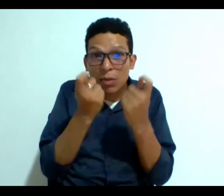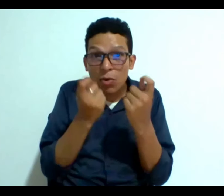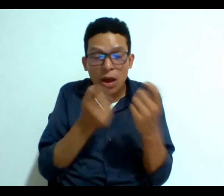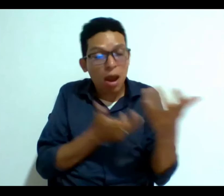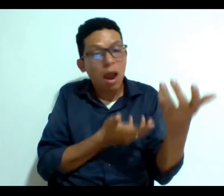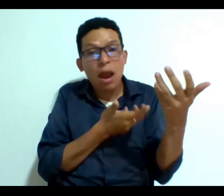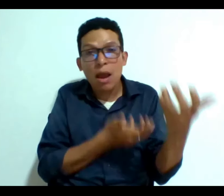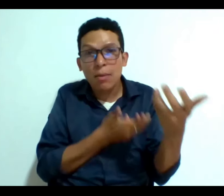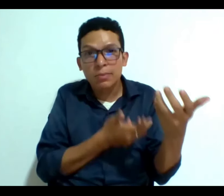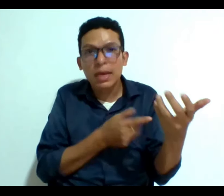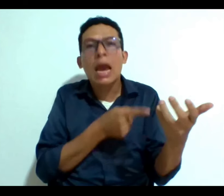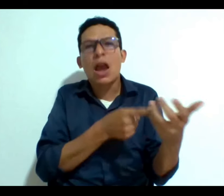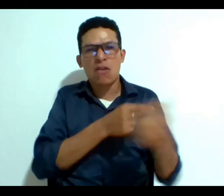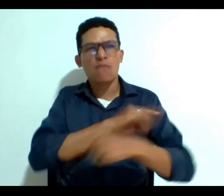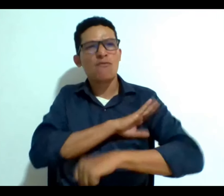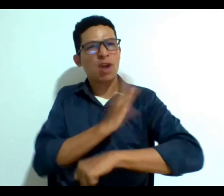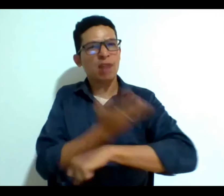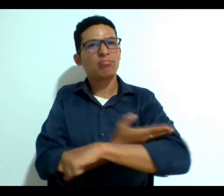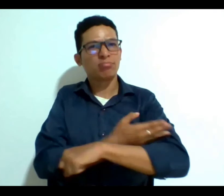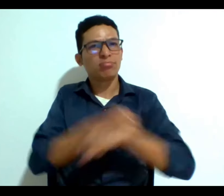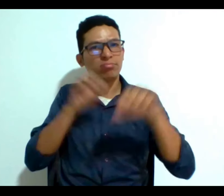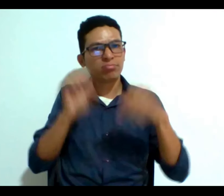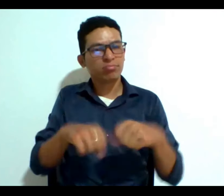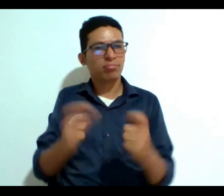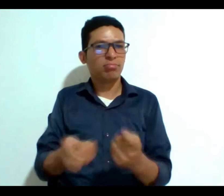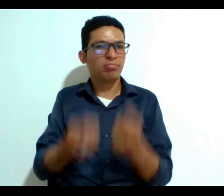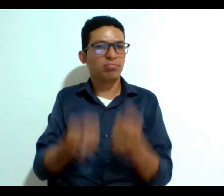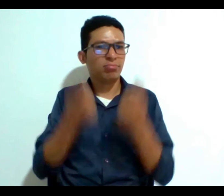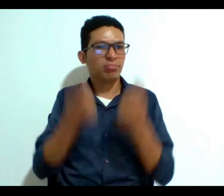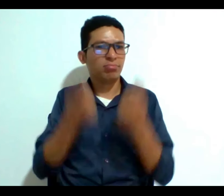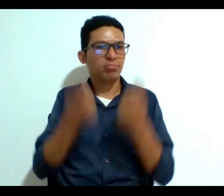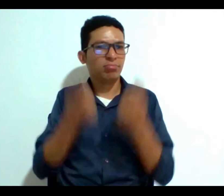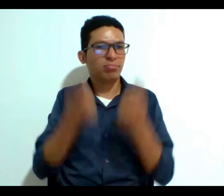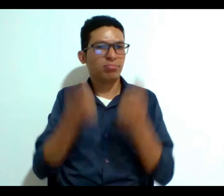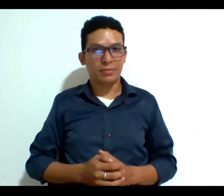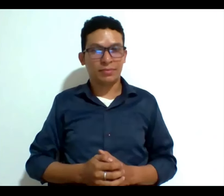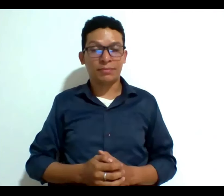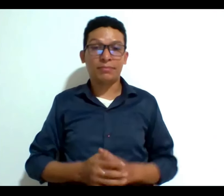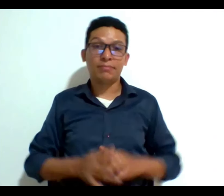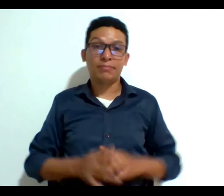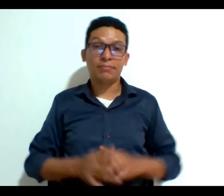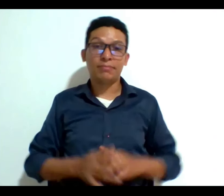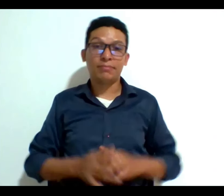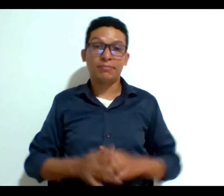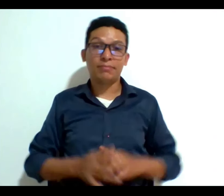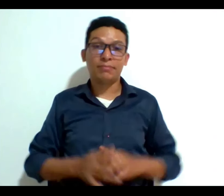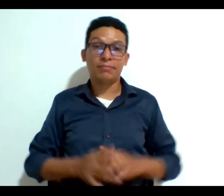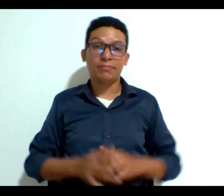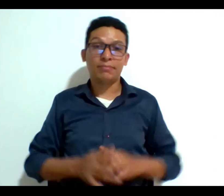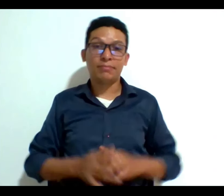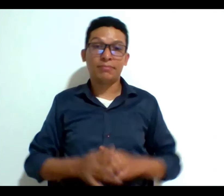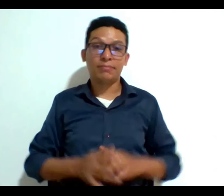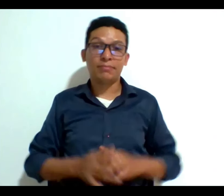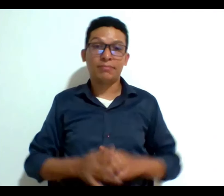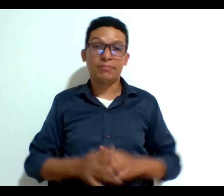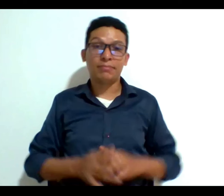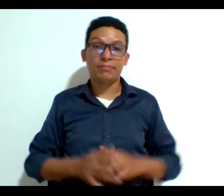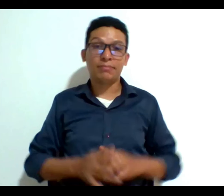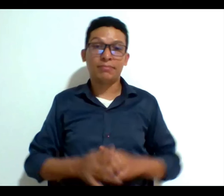los que eran fuertes y podrían sobrevivir inclusive la palabra misericordia le